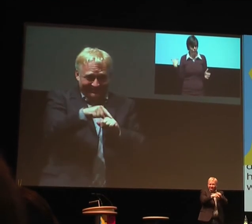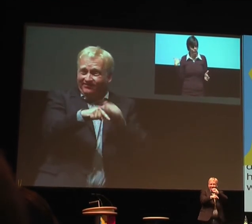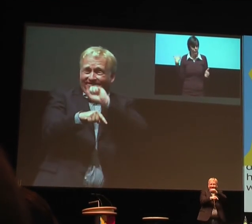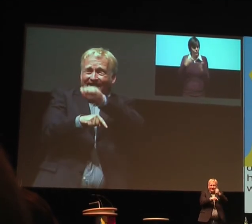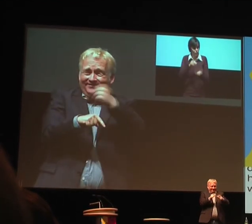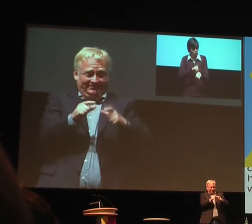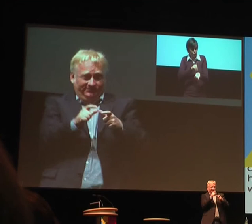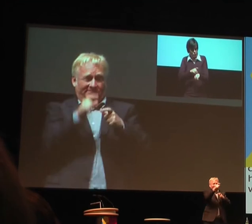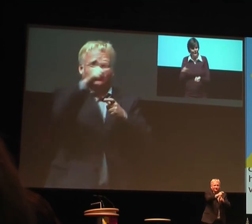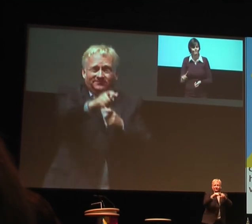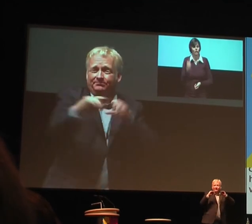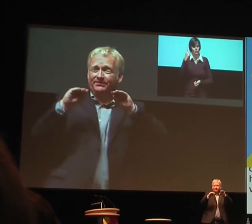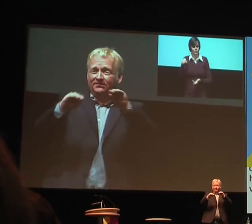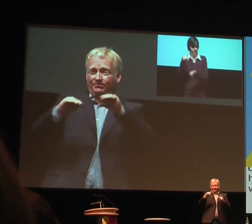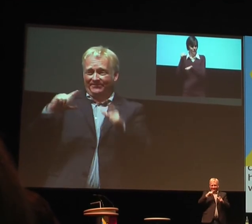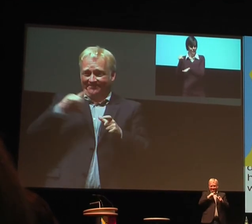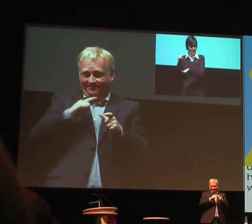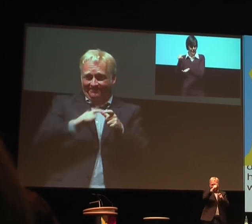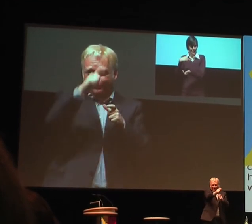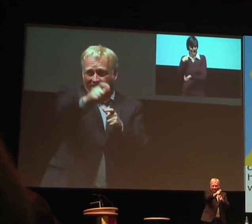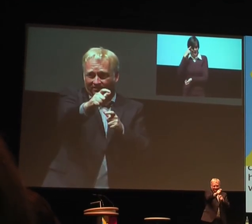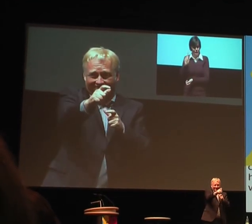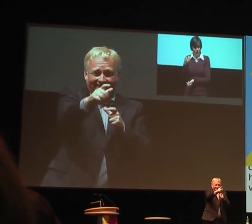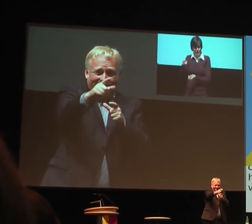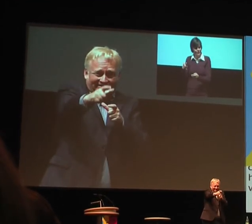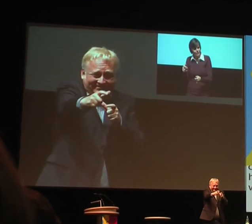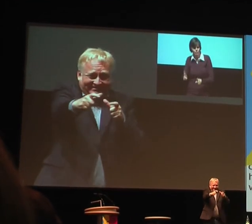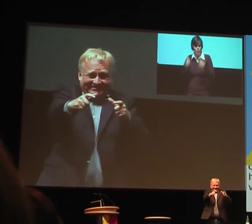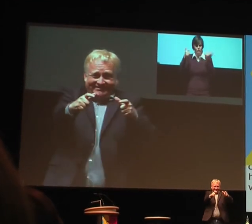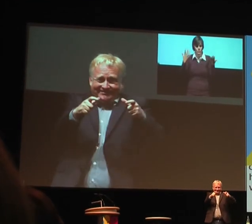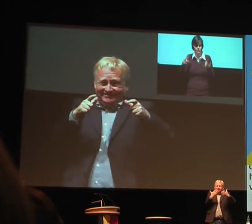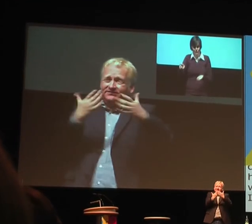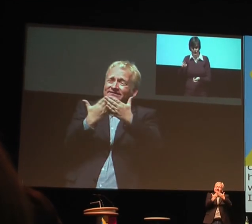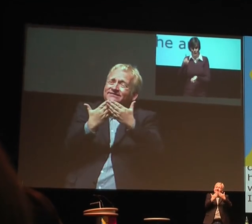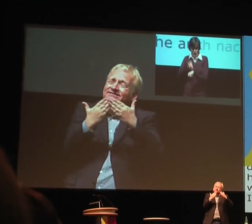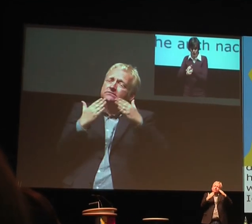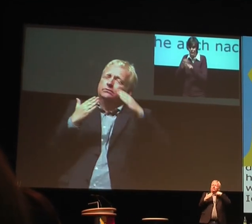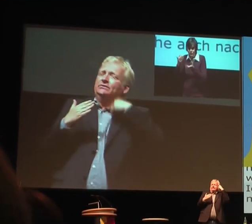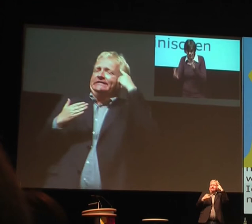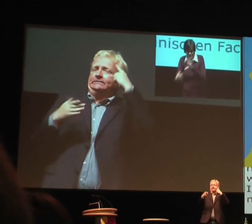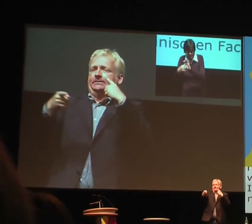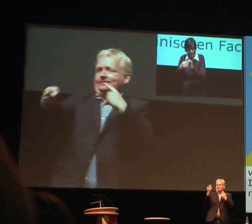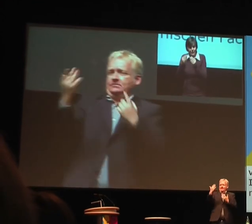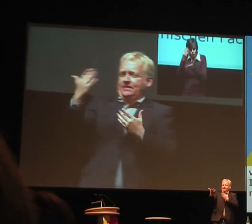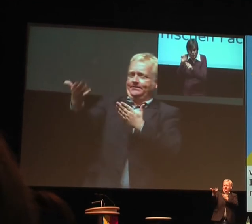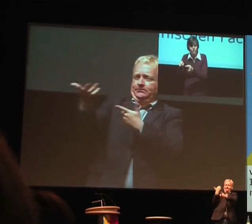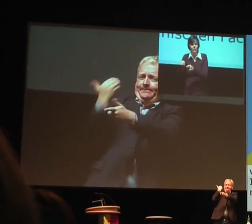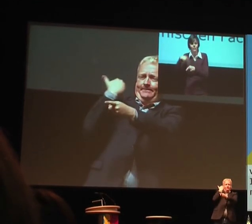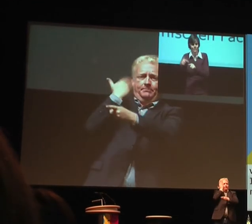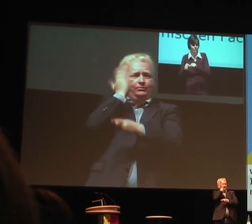Eltern. Man kann nicht sagen, da befindet nur das Einsetzen statt und dann kommen die Pädagogen. Das stimmt ja so nicht.